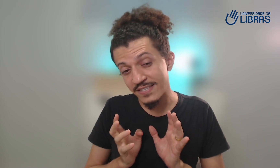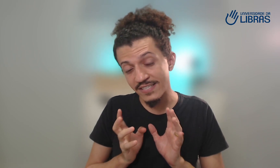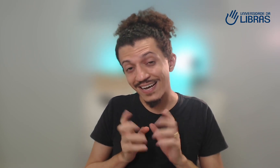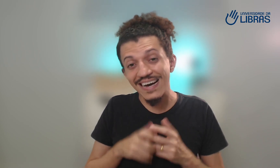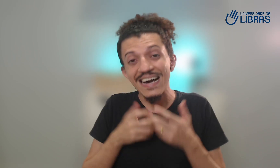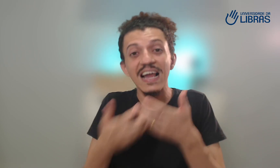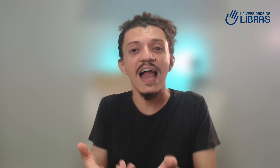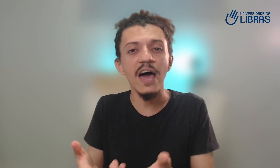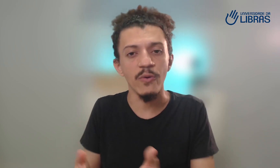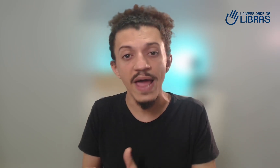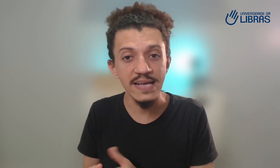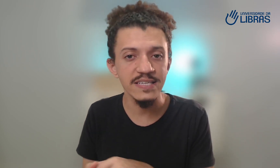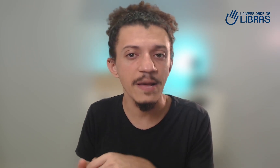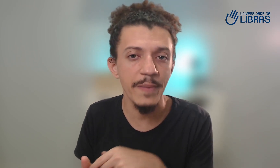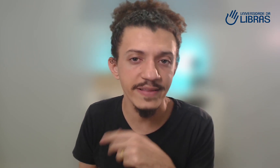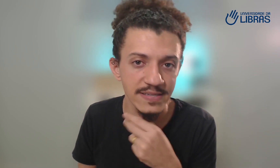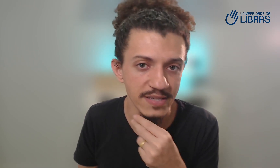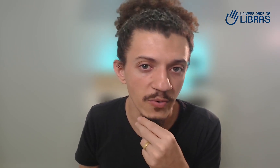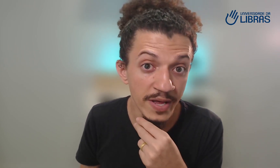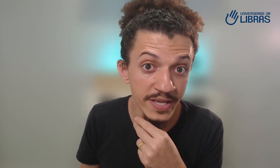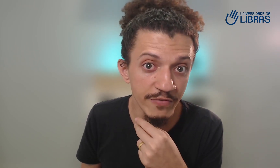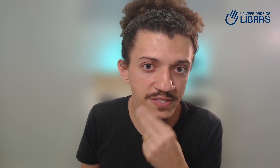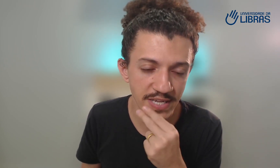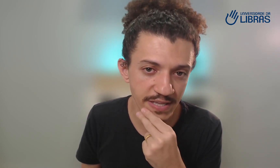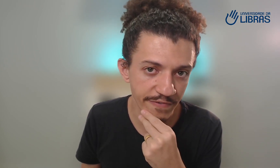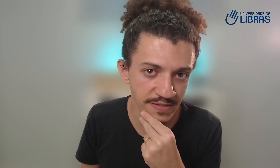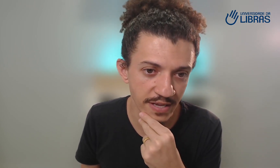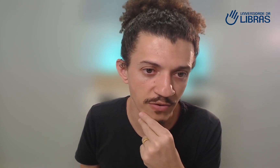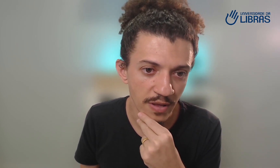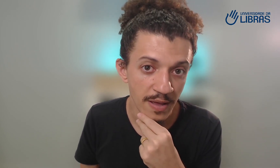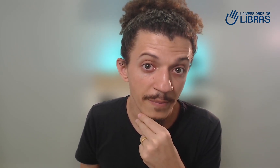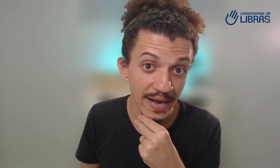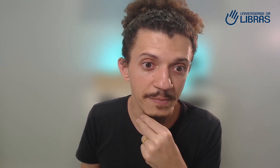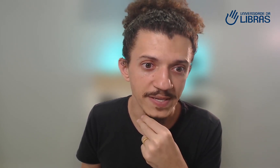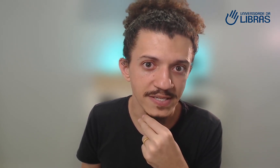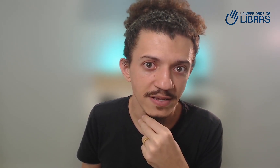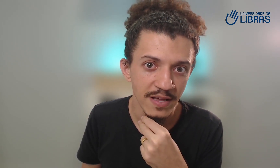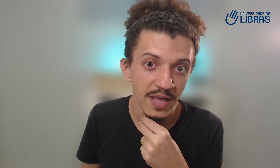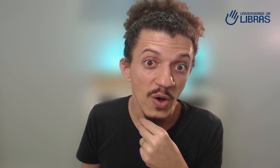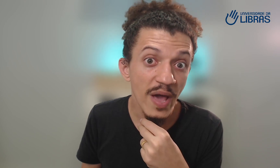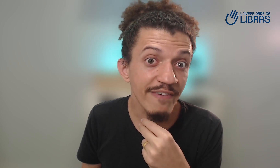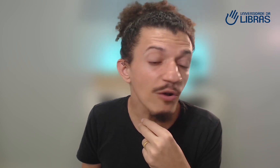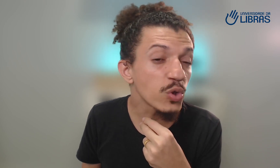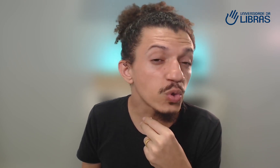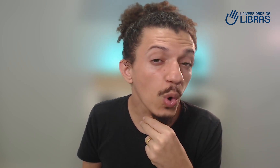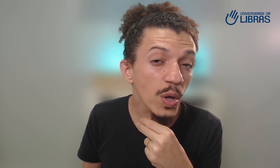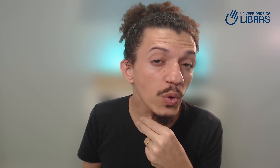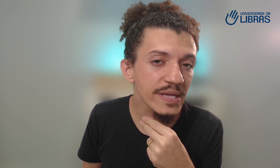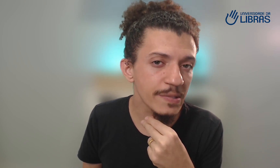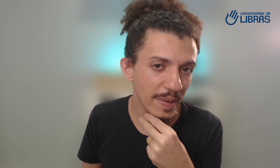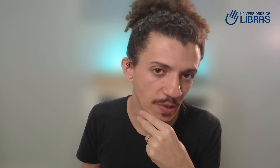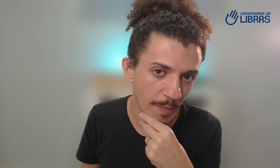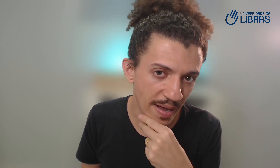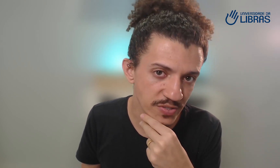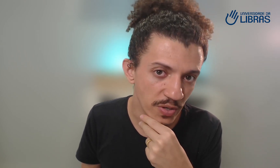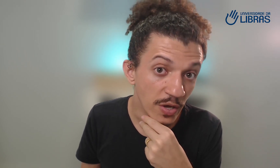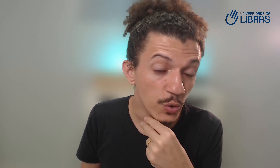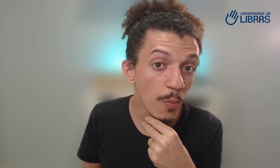seja claro essa interpretação que você está fazendo para a Libras. Eu revelo todo esse passo a passo no